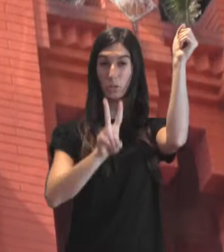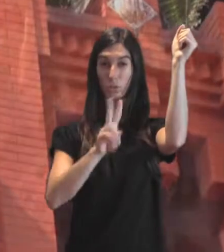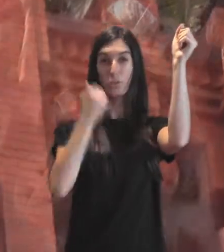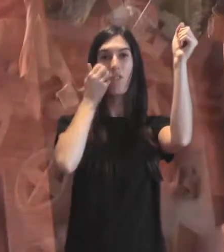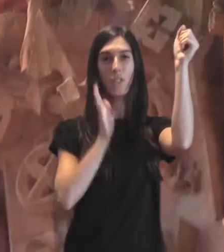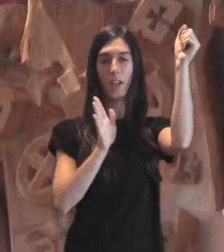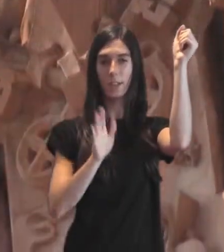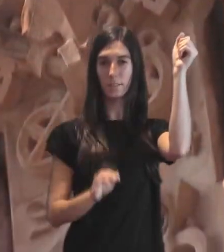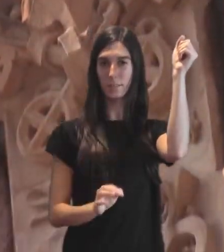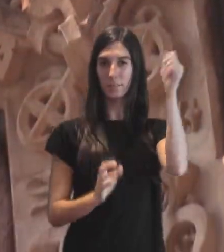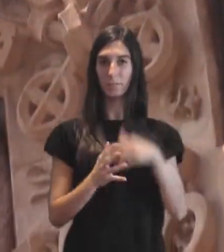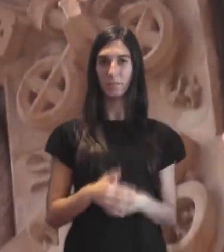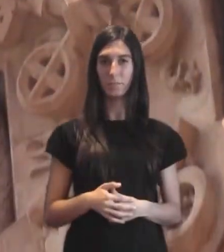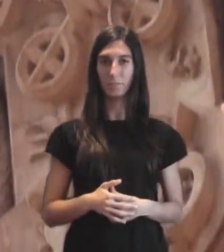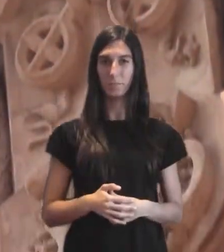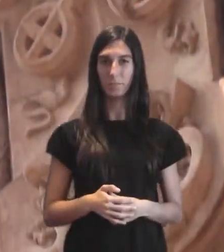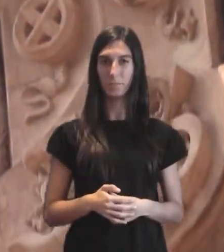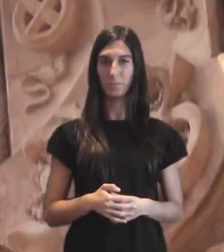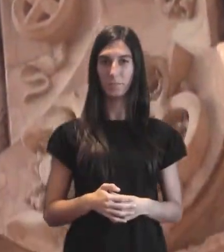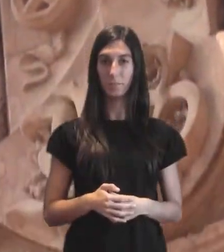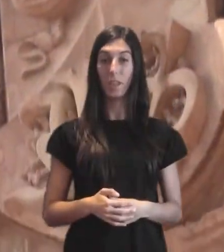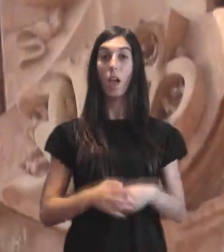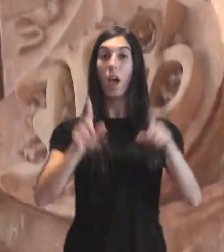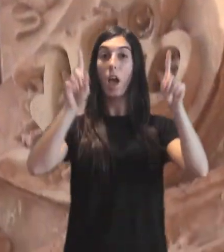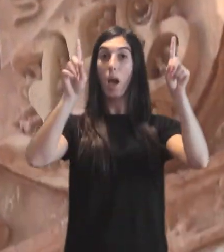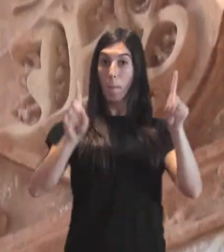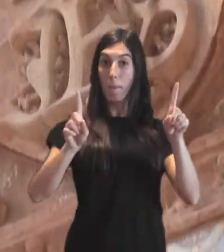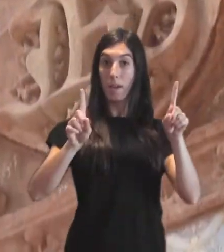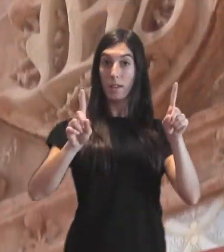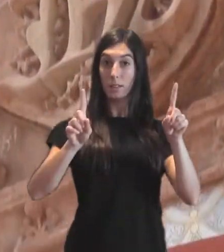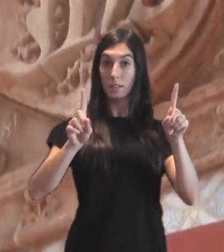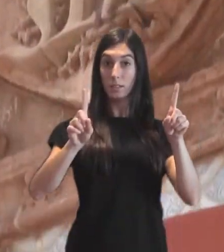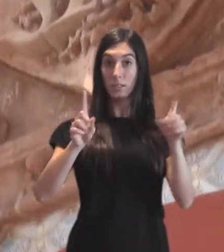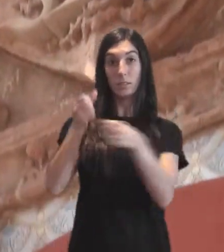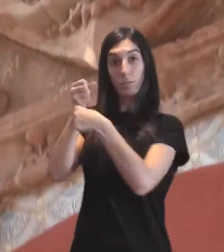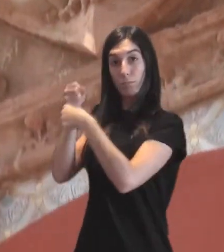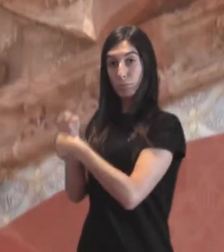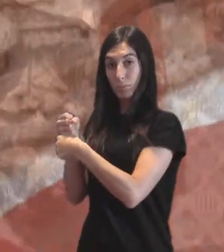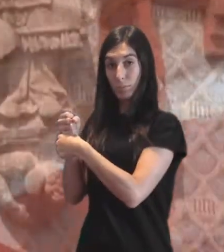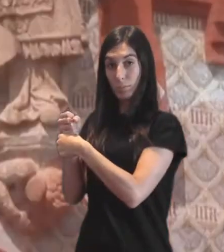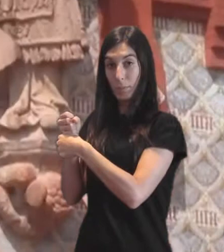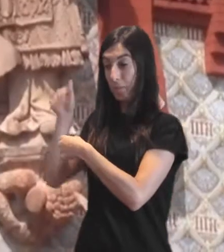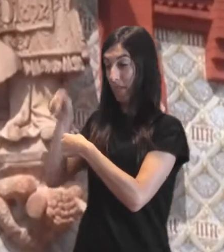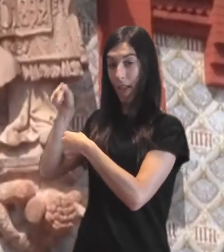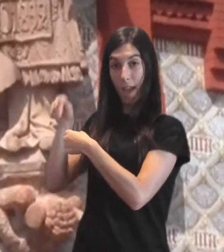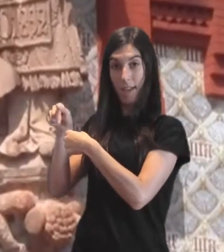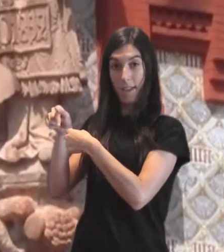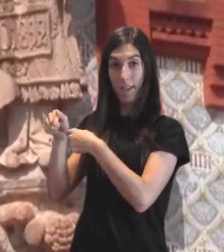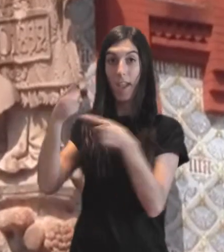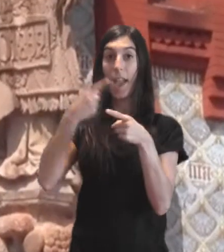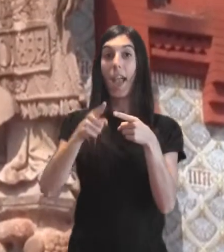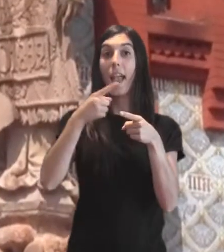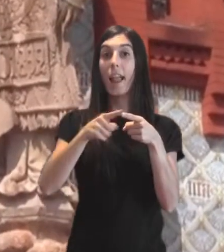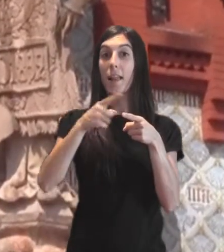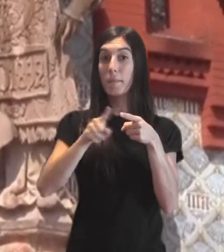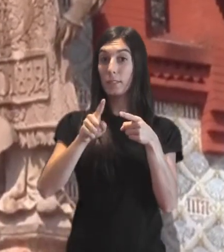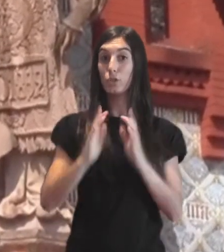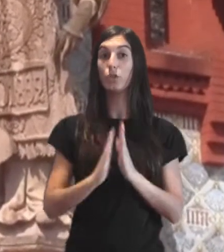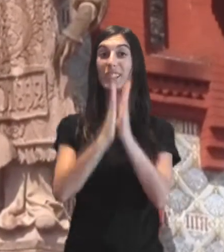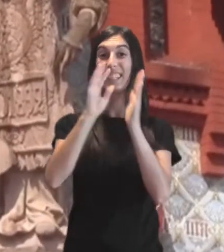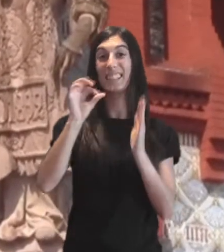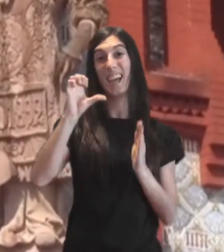como si se tratasen de reyes de armas, se sostienen sobre dos figuras grotescas de apariencia oriental. Los pajes